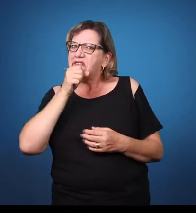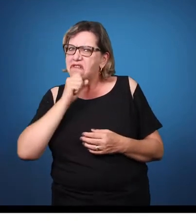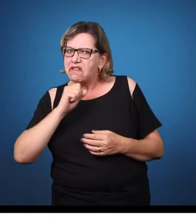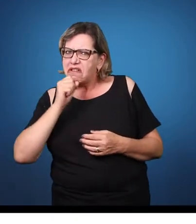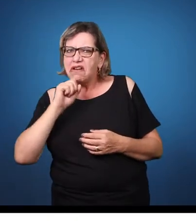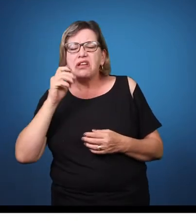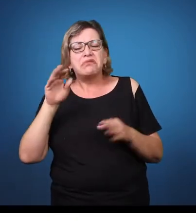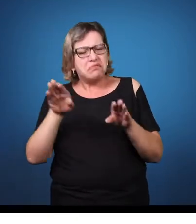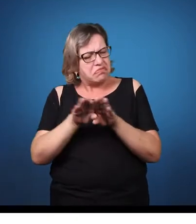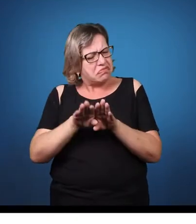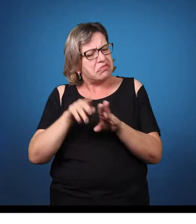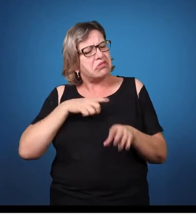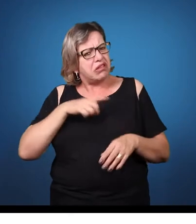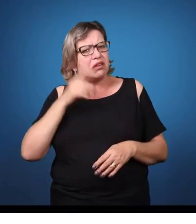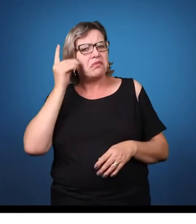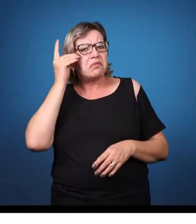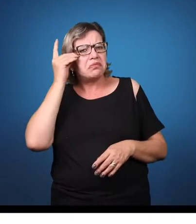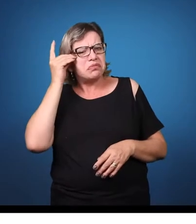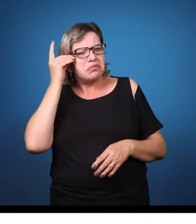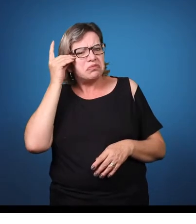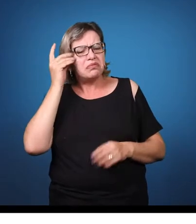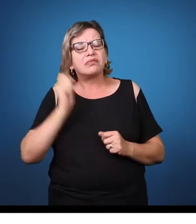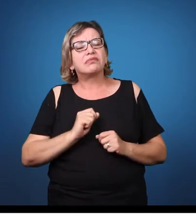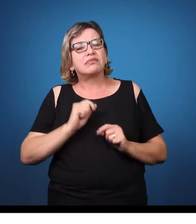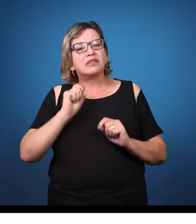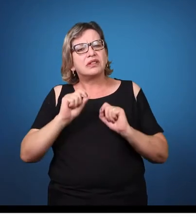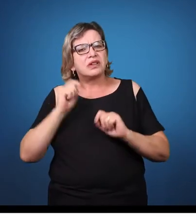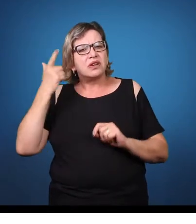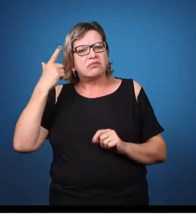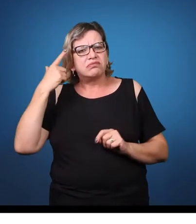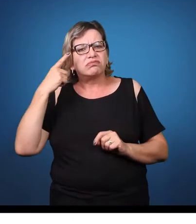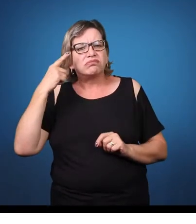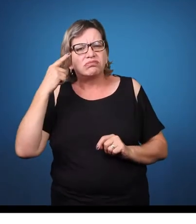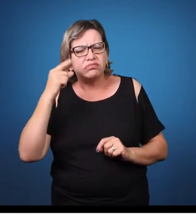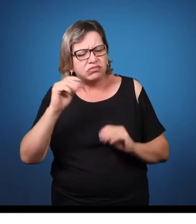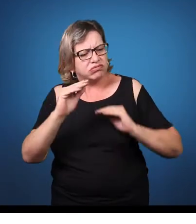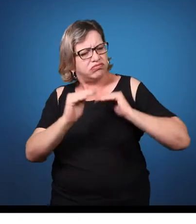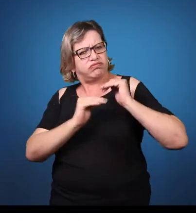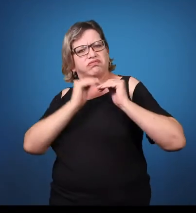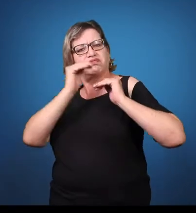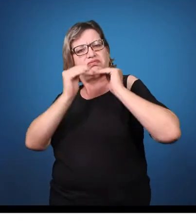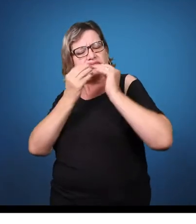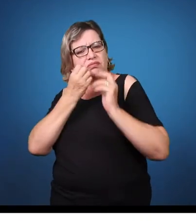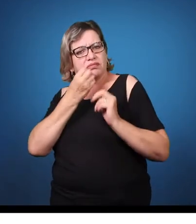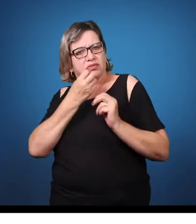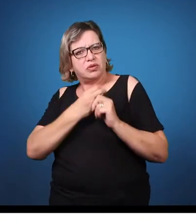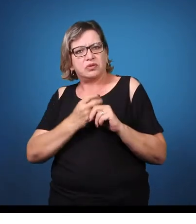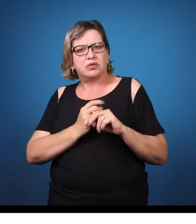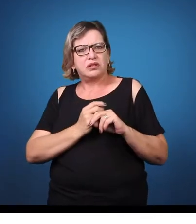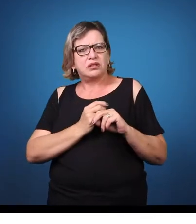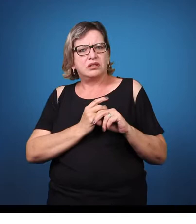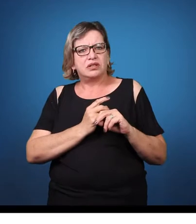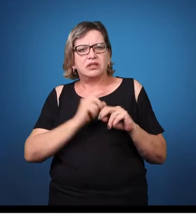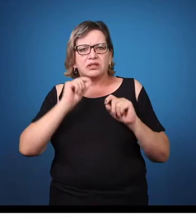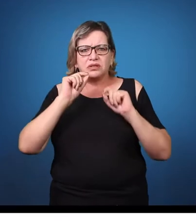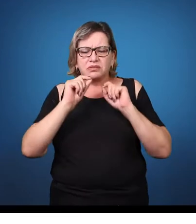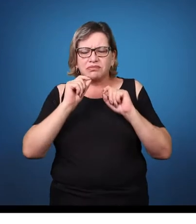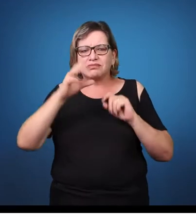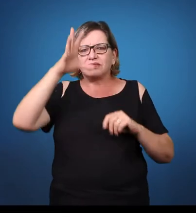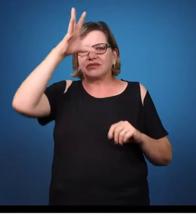desenvolver. Então, assim, na questão da aprendizagem especificamente, então isso também vai depender, por exemplo,